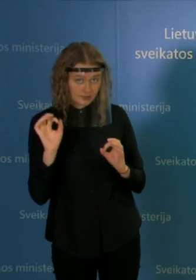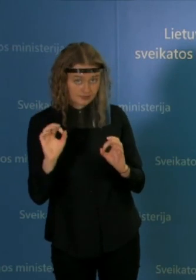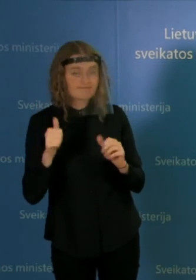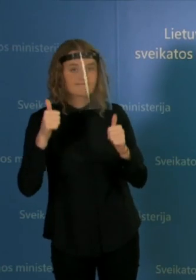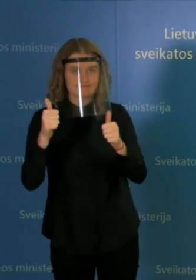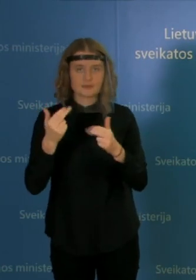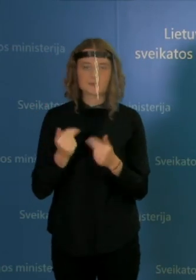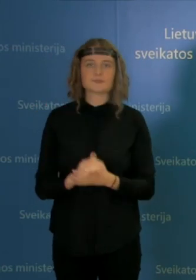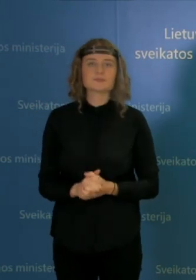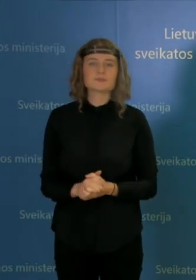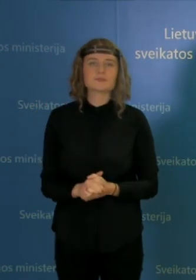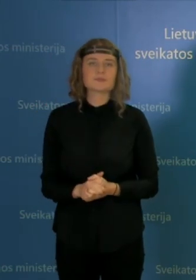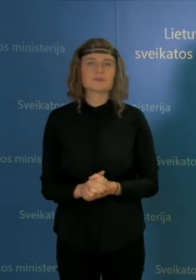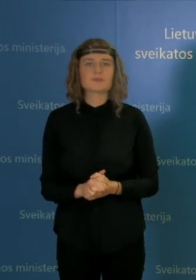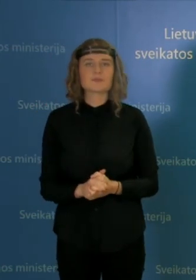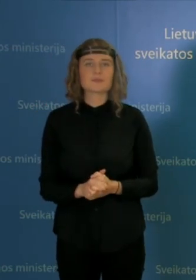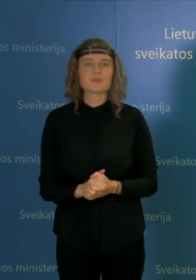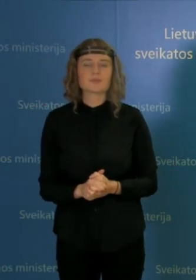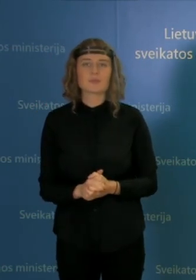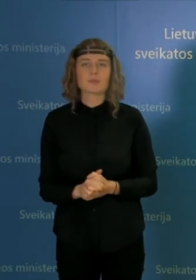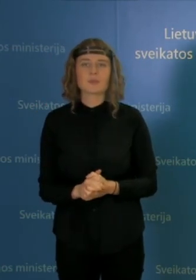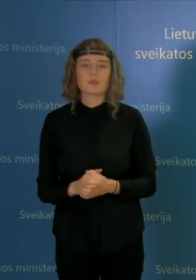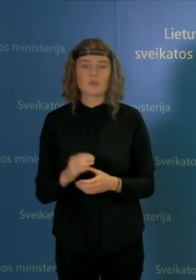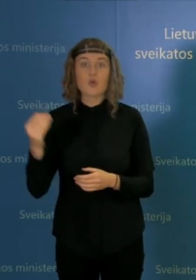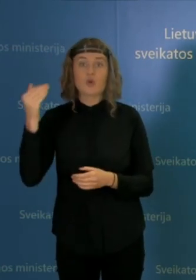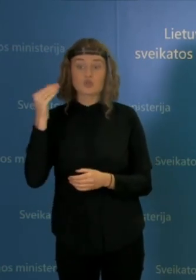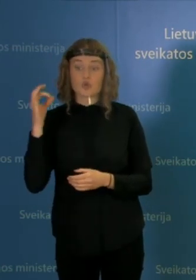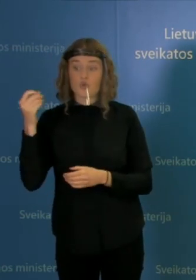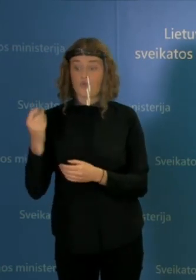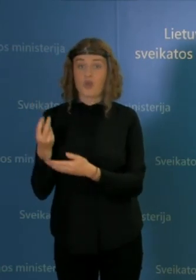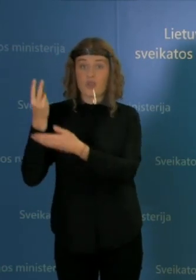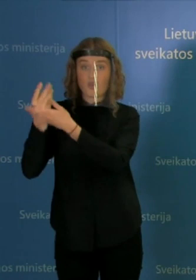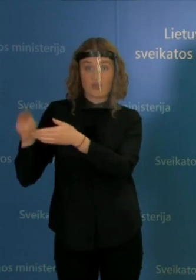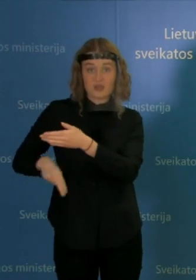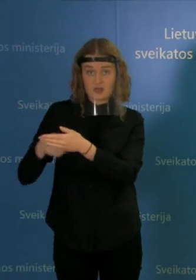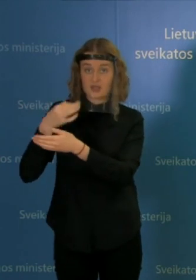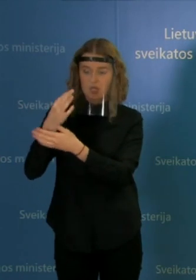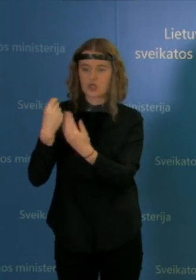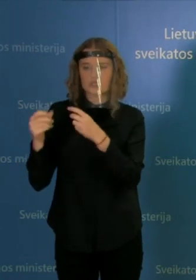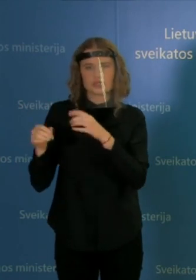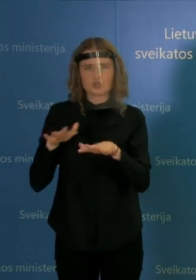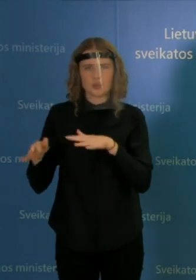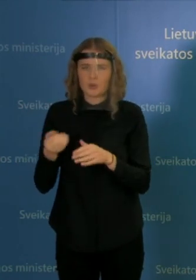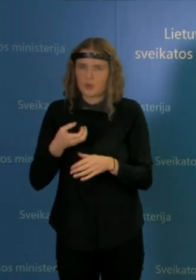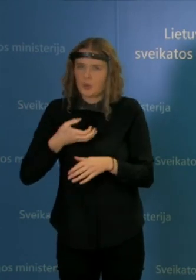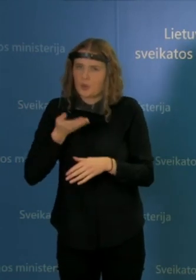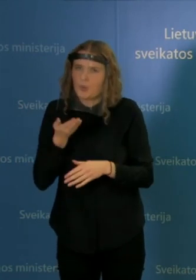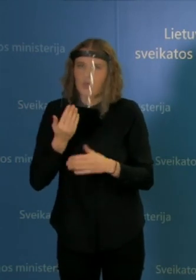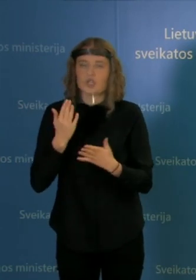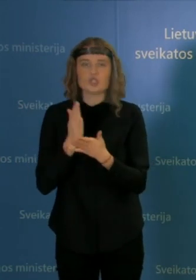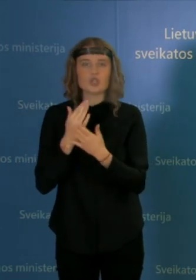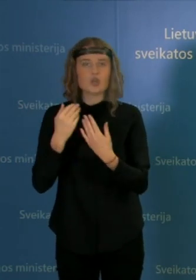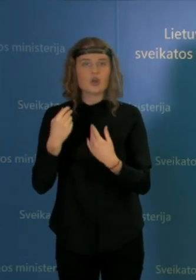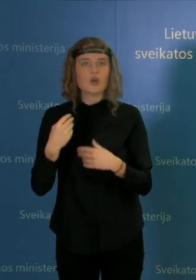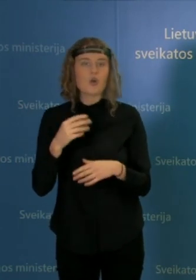Puikiai. Mano būtų klausimas toks, na, čia ir šiūrių lygoninės direktorius kalbėjo, kad iš tiesų situacija įpiamta. Ministerija, ar vis